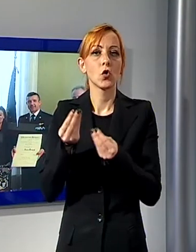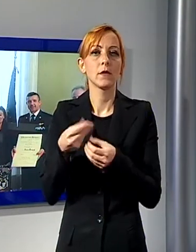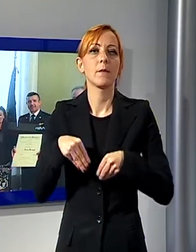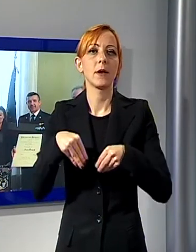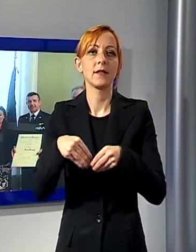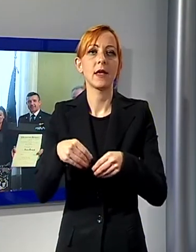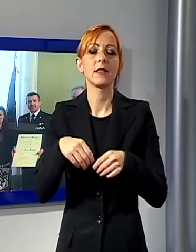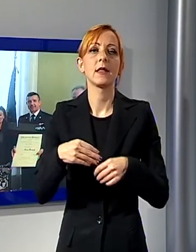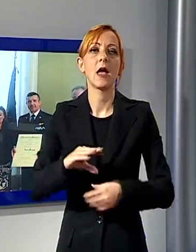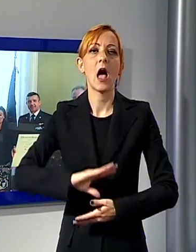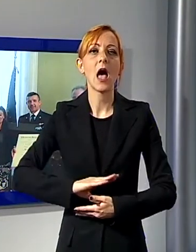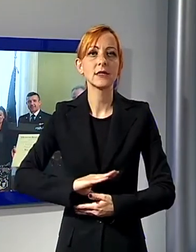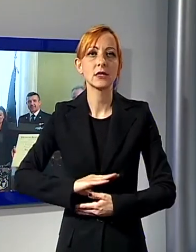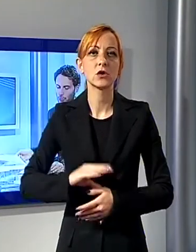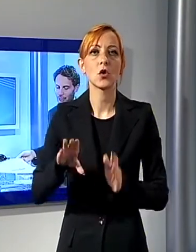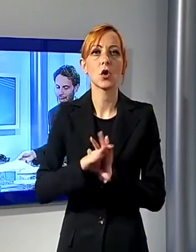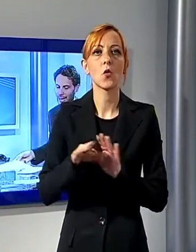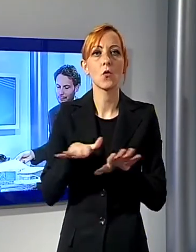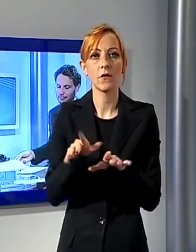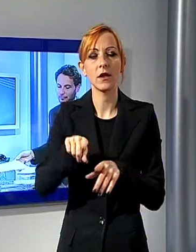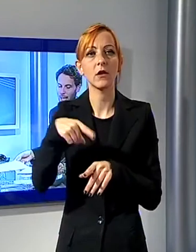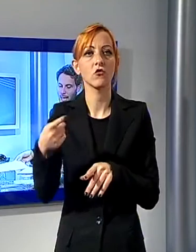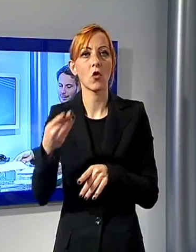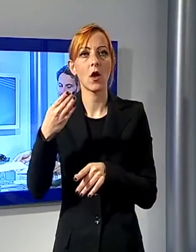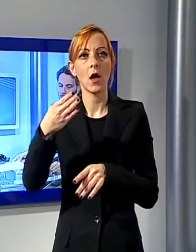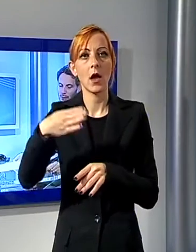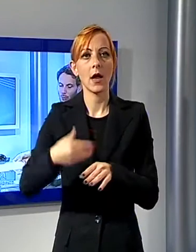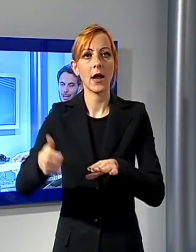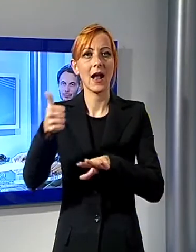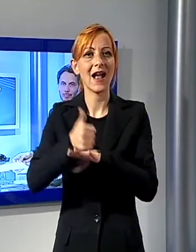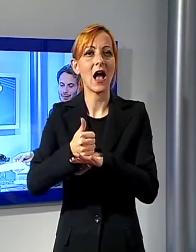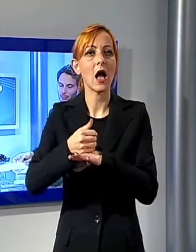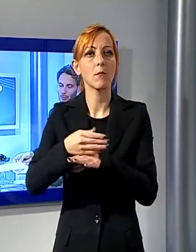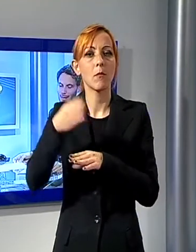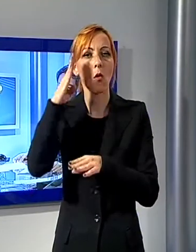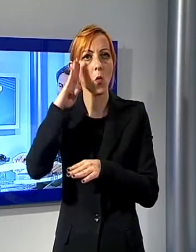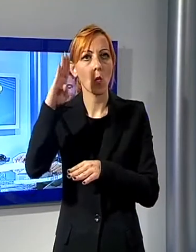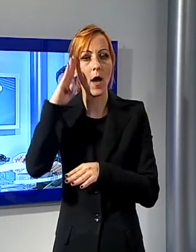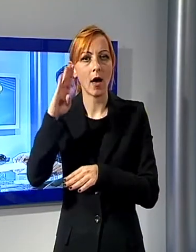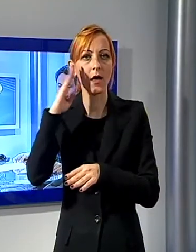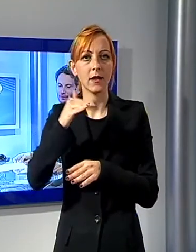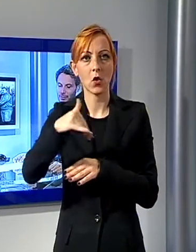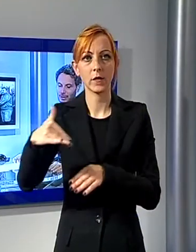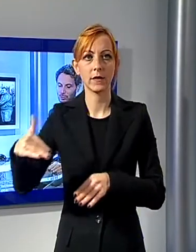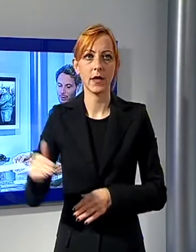comandante della Guardia Costiera. È stato inaugurato al mercato di Marglia il defibrillatore